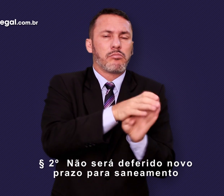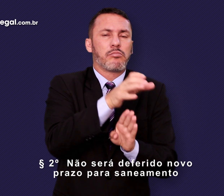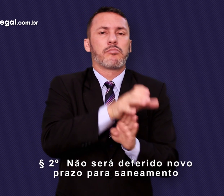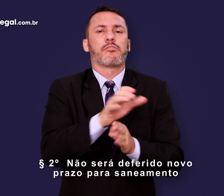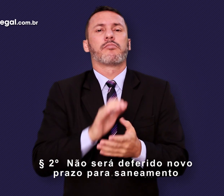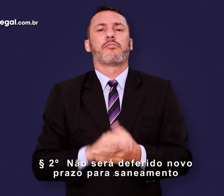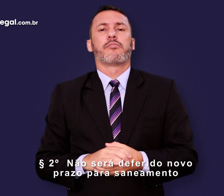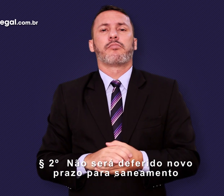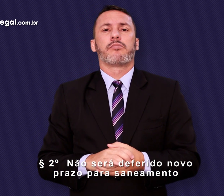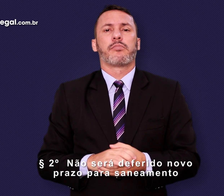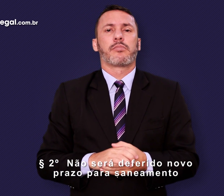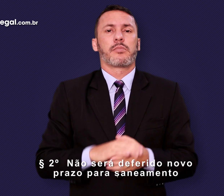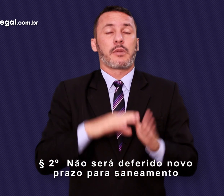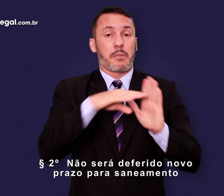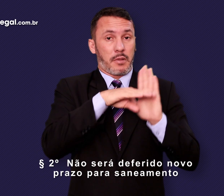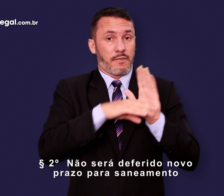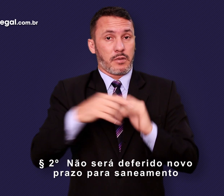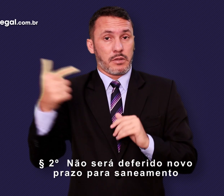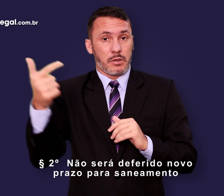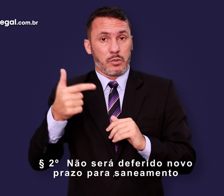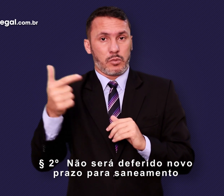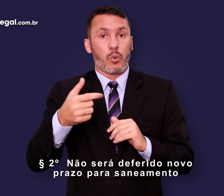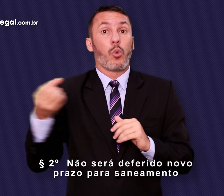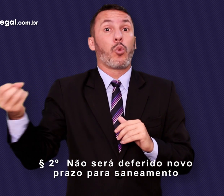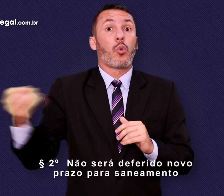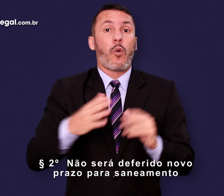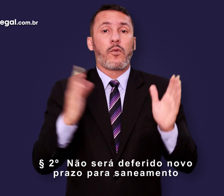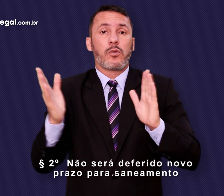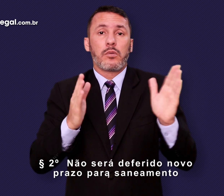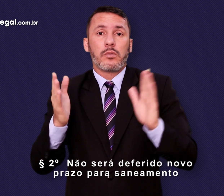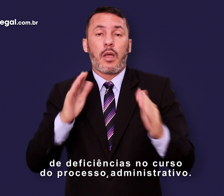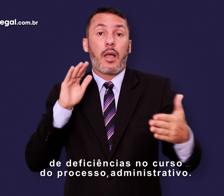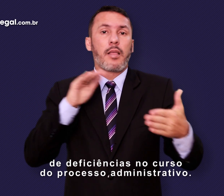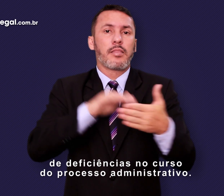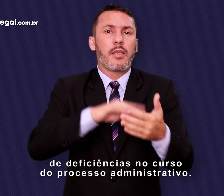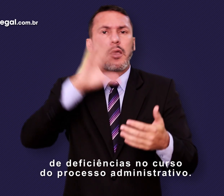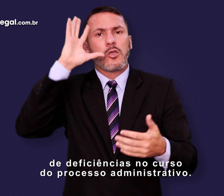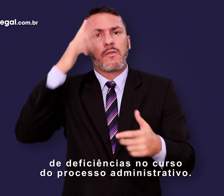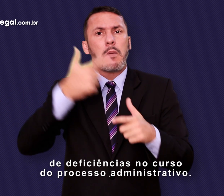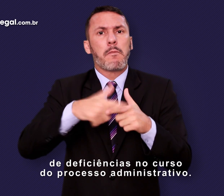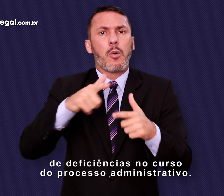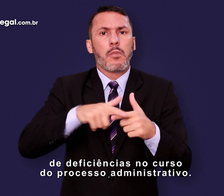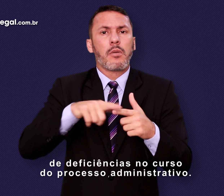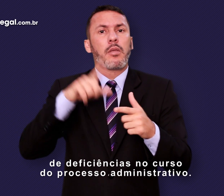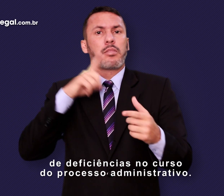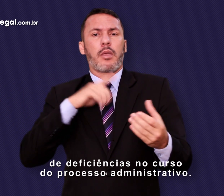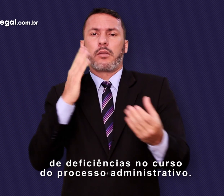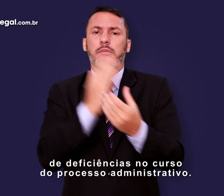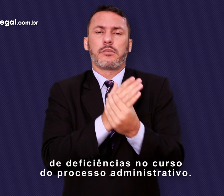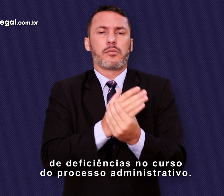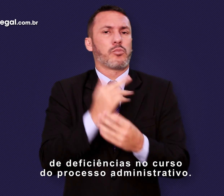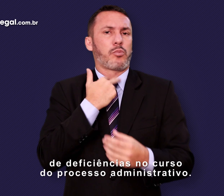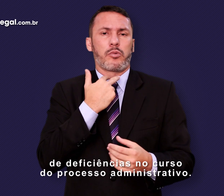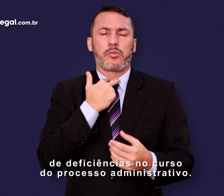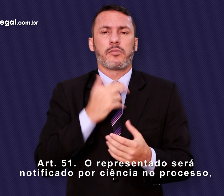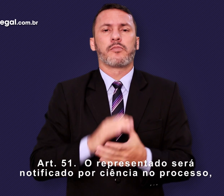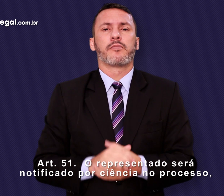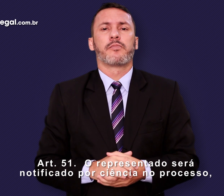Parágrafo 2º. Não será deferido novo prazo para saneamento de deficiências no curso do processo administrativo. Artigo